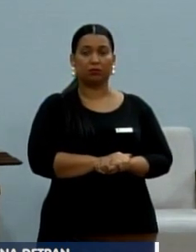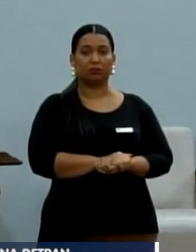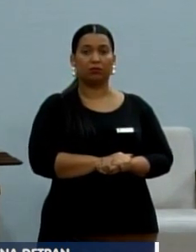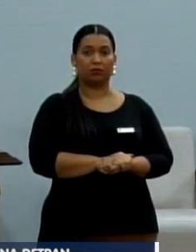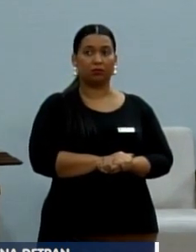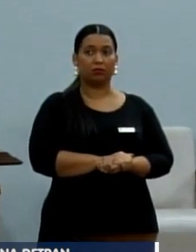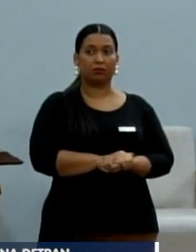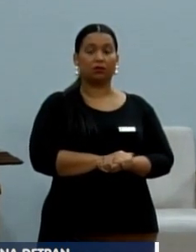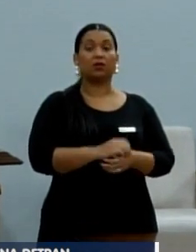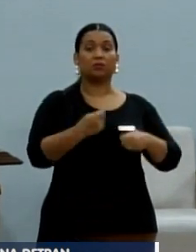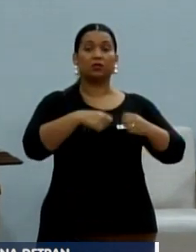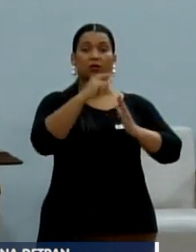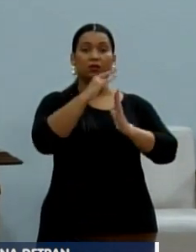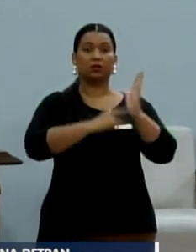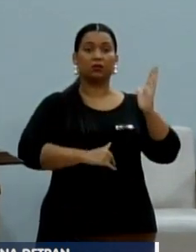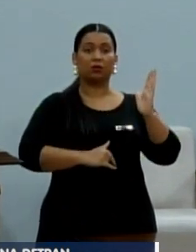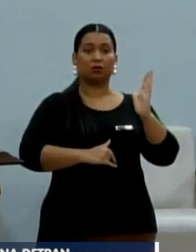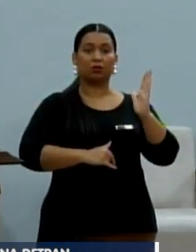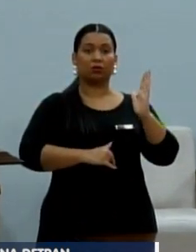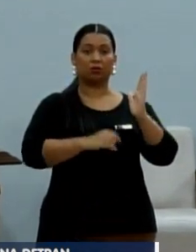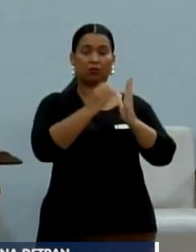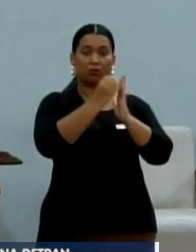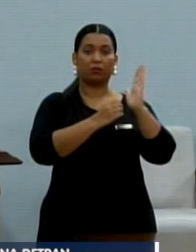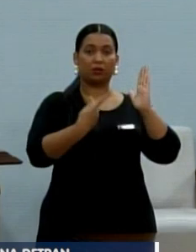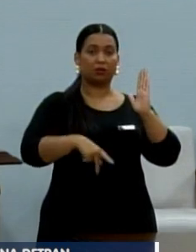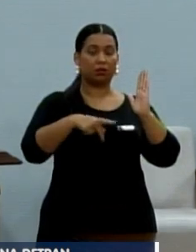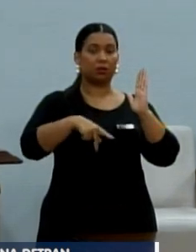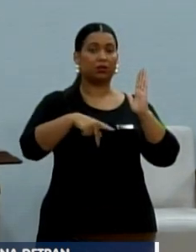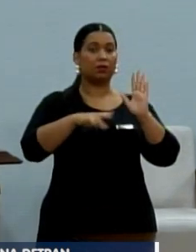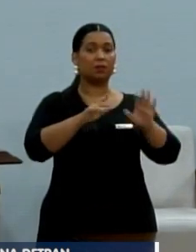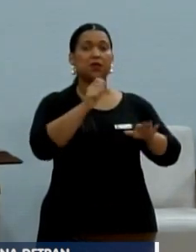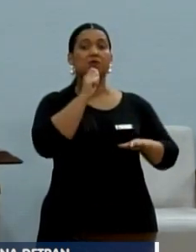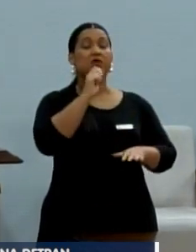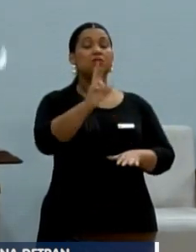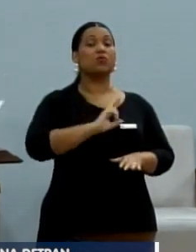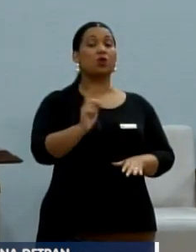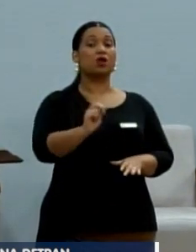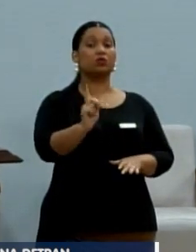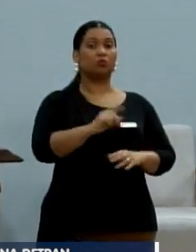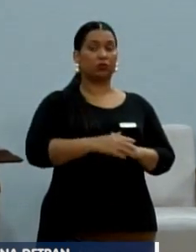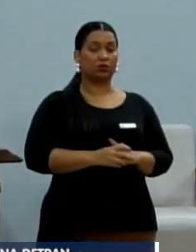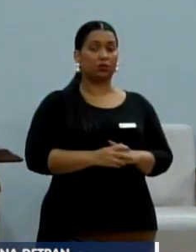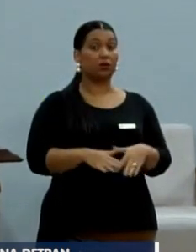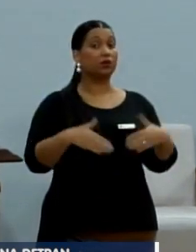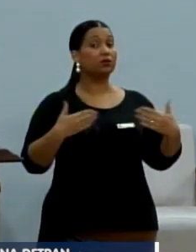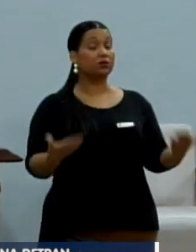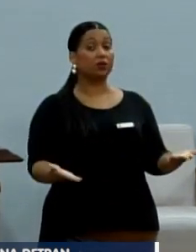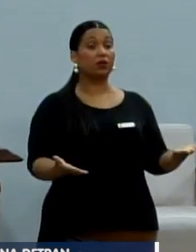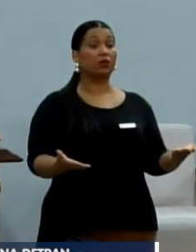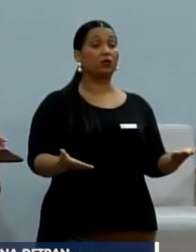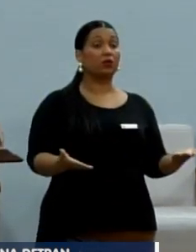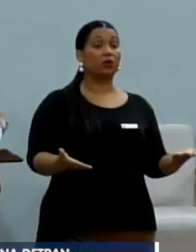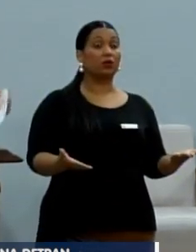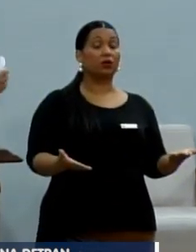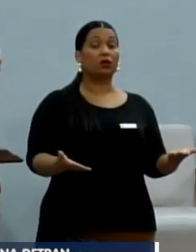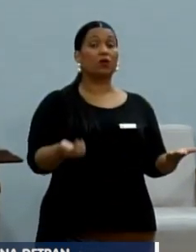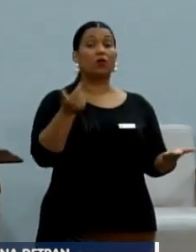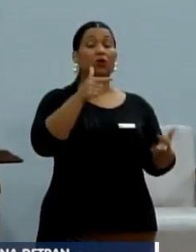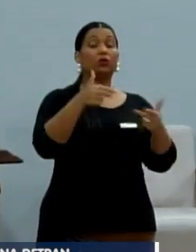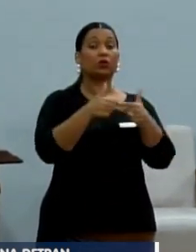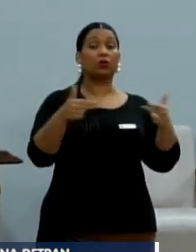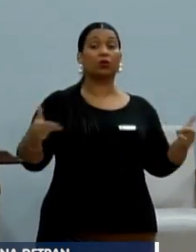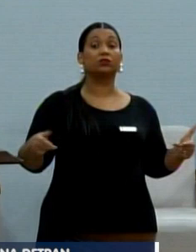Tem um documento do município também. Legal. Então, excelência, eu não tenho dito, não, tem mais um assunto aqui,